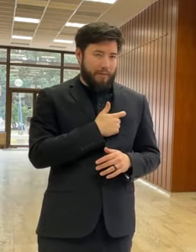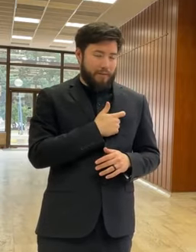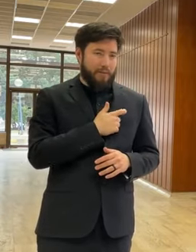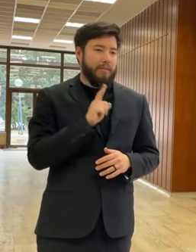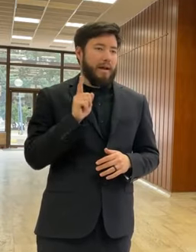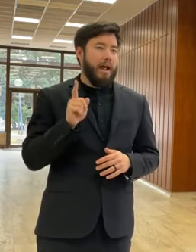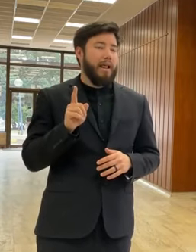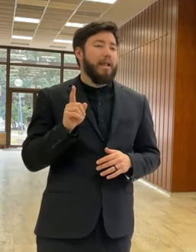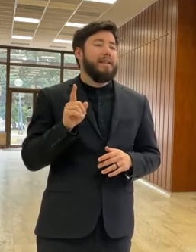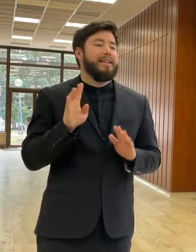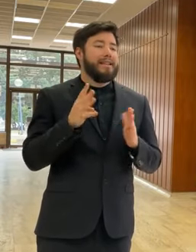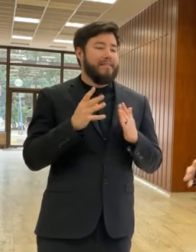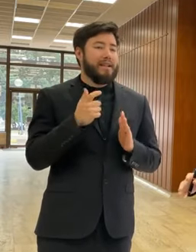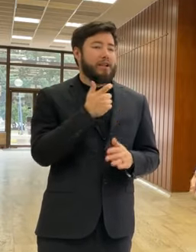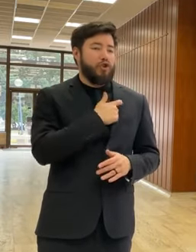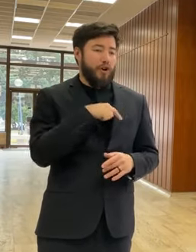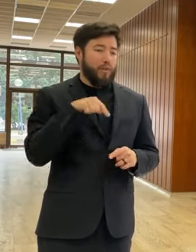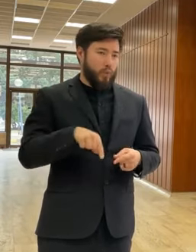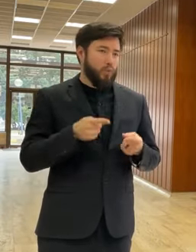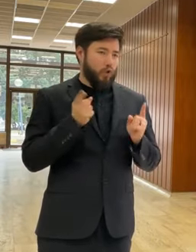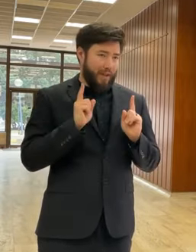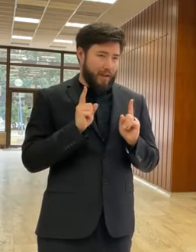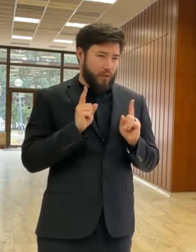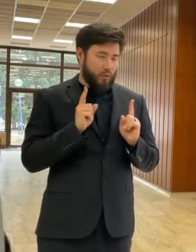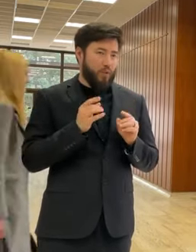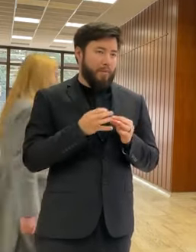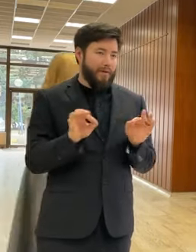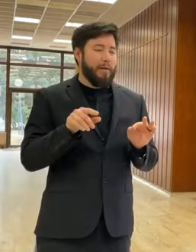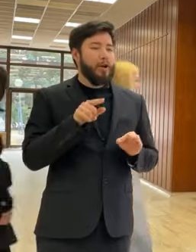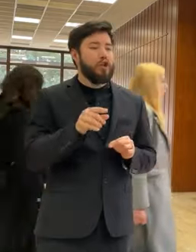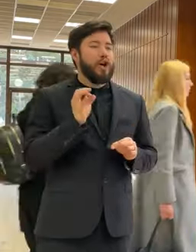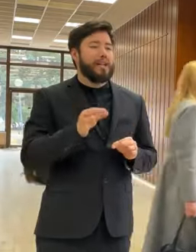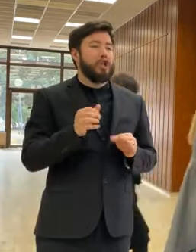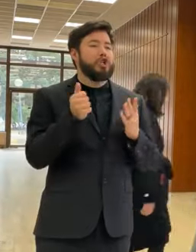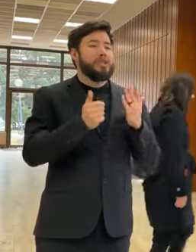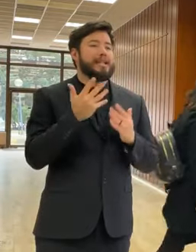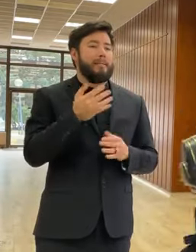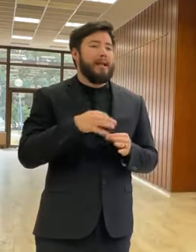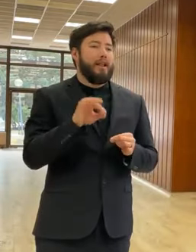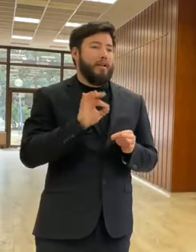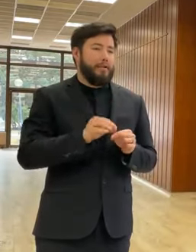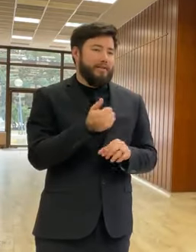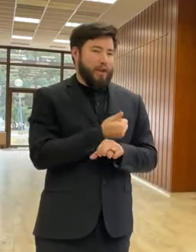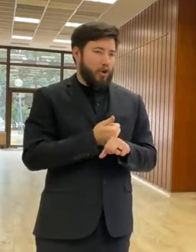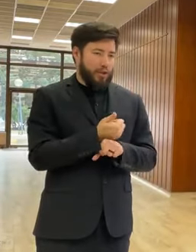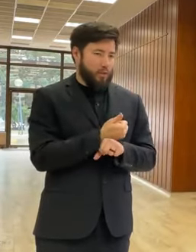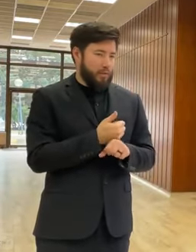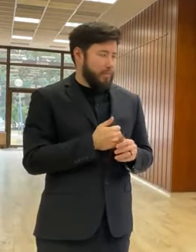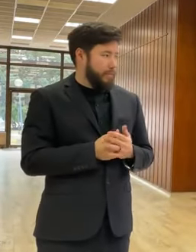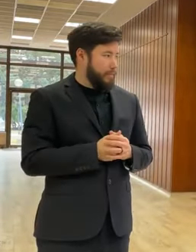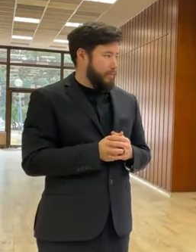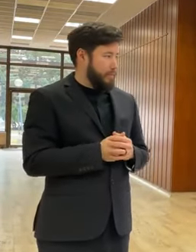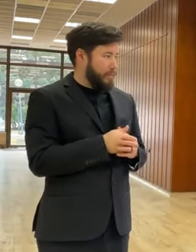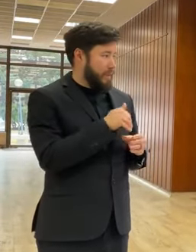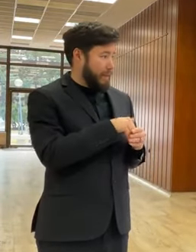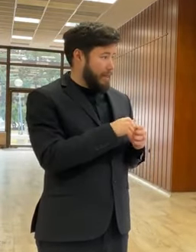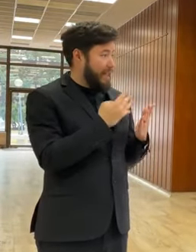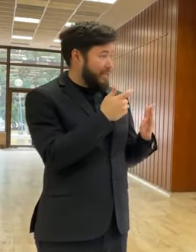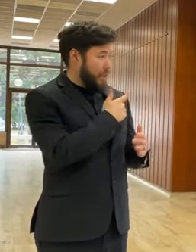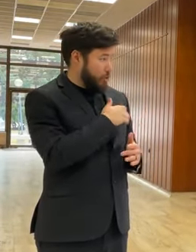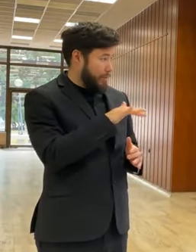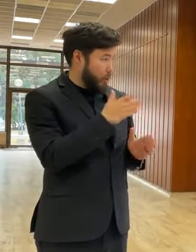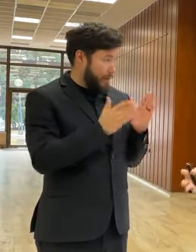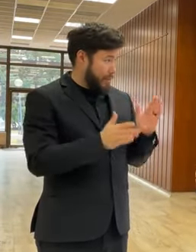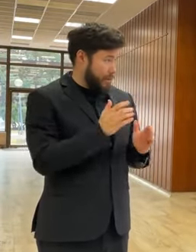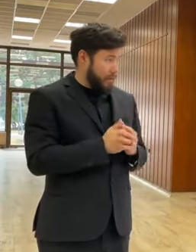priestore. Čiže 19 rokov na Slovensku do rýchlosti 65 km za hodinu. Čiže budú mať nejaké obmedzenia tí 19 roční? Čo budú môcť